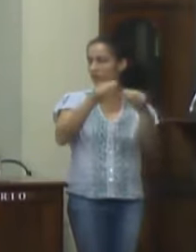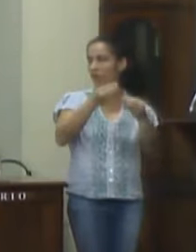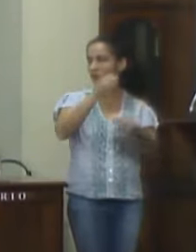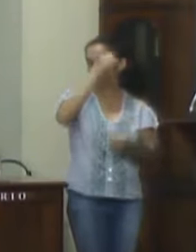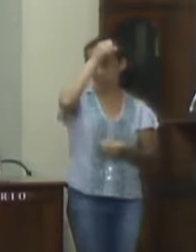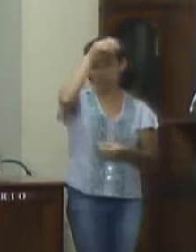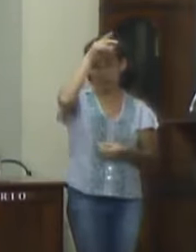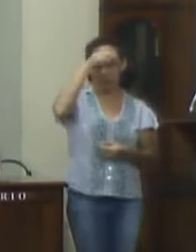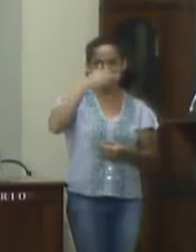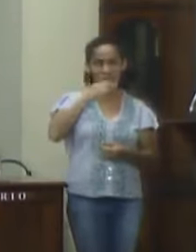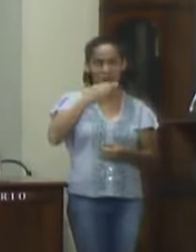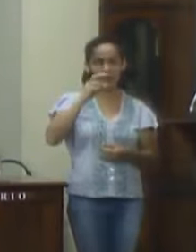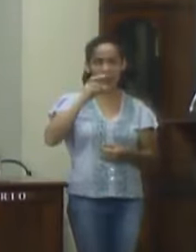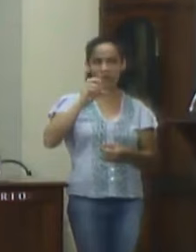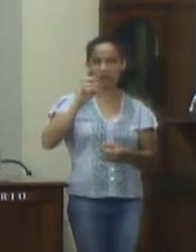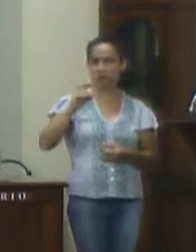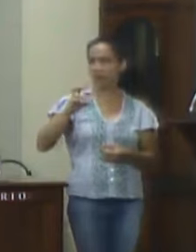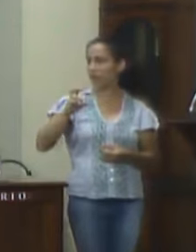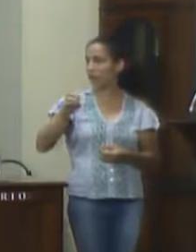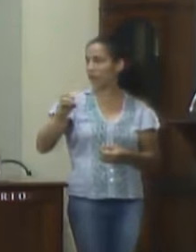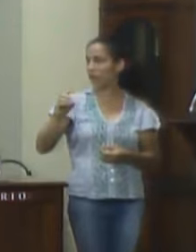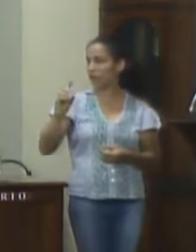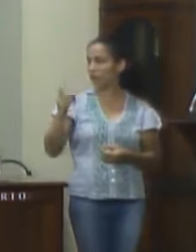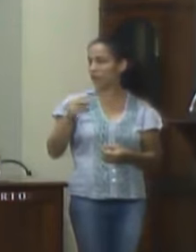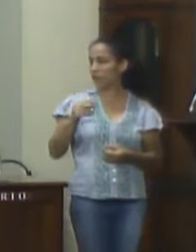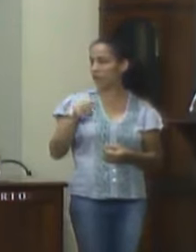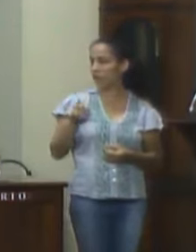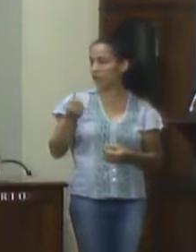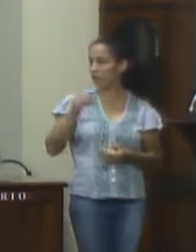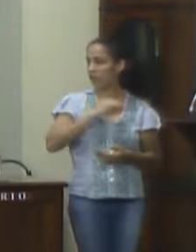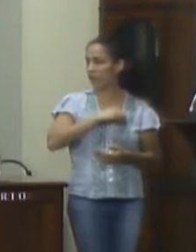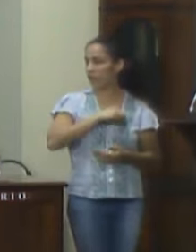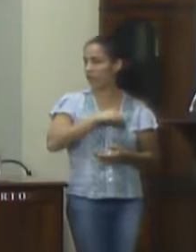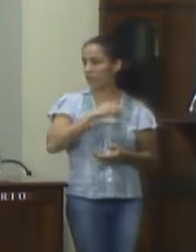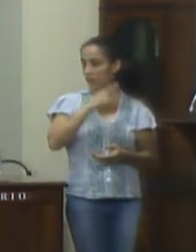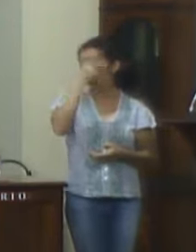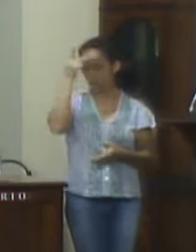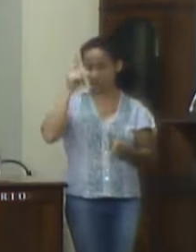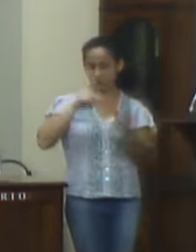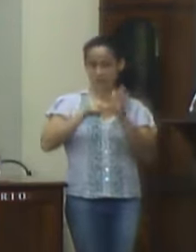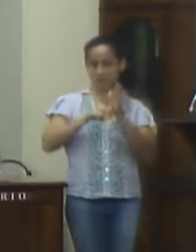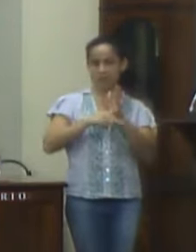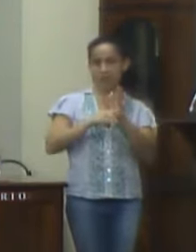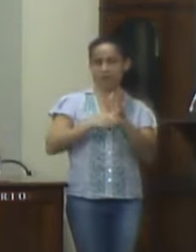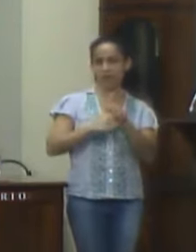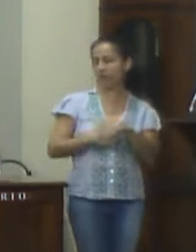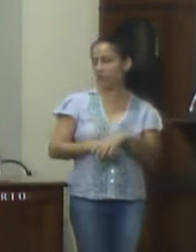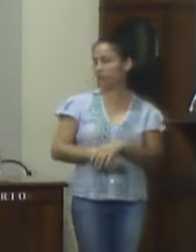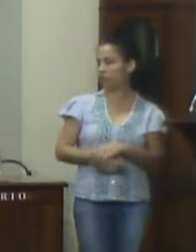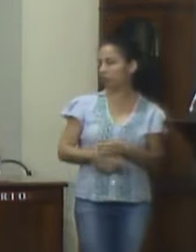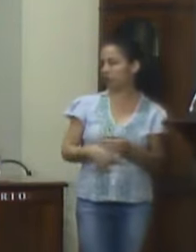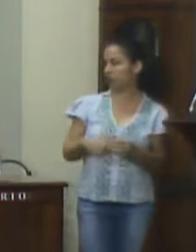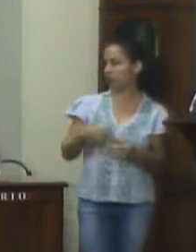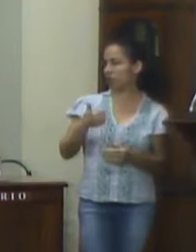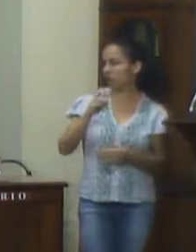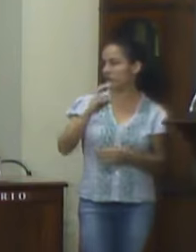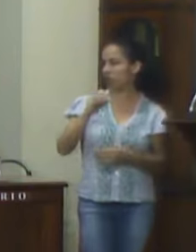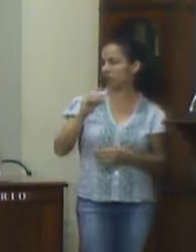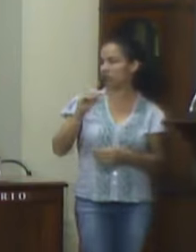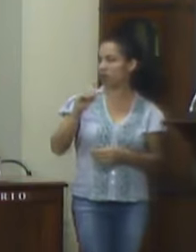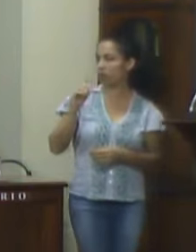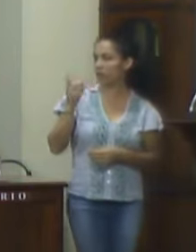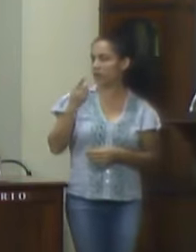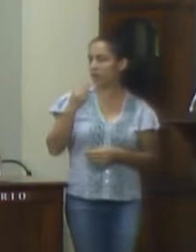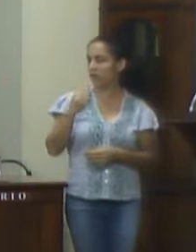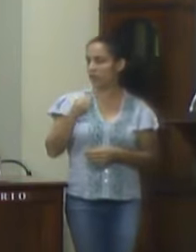ao município foi 700 mil reais para pagar o salário dos servidores para completar 150 mil